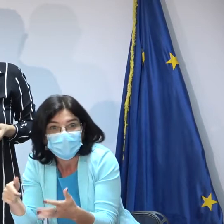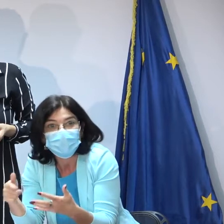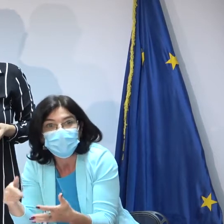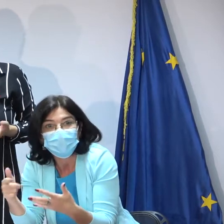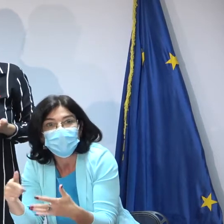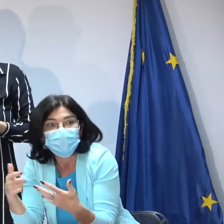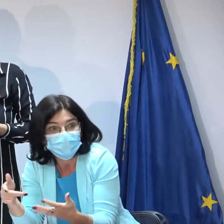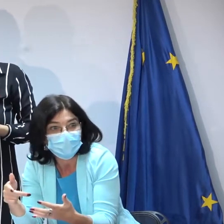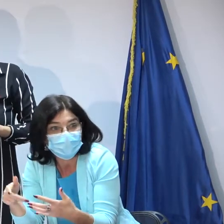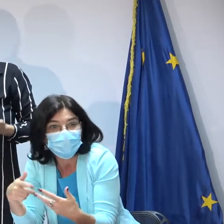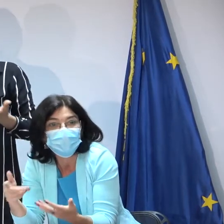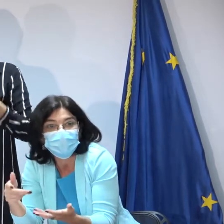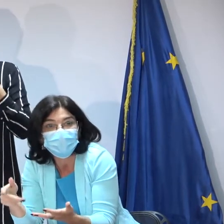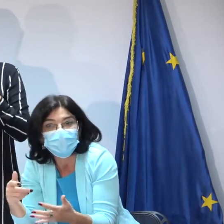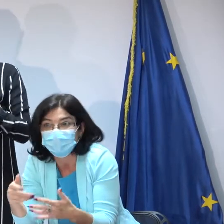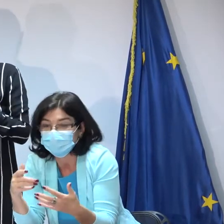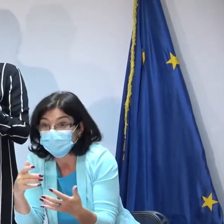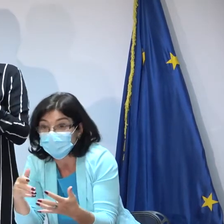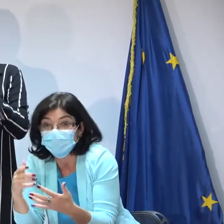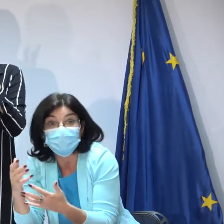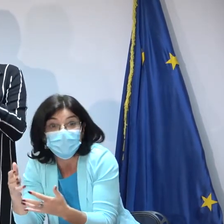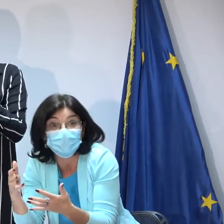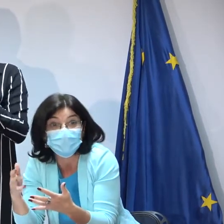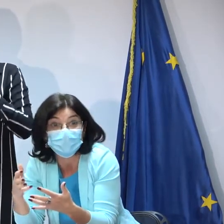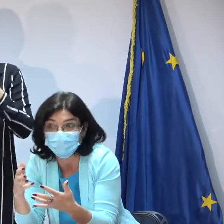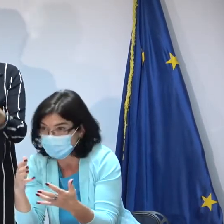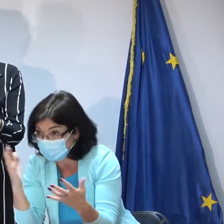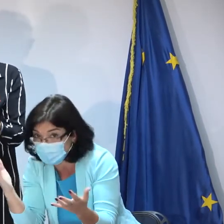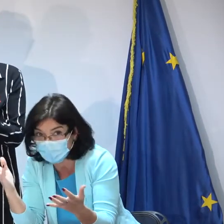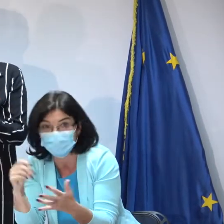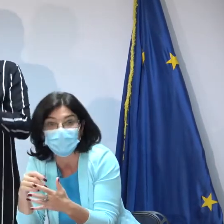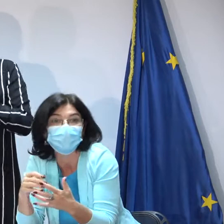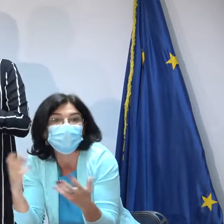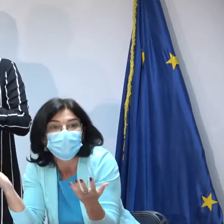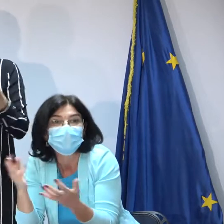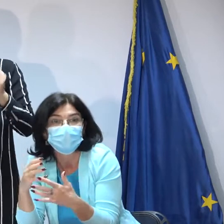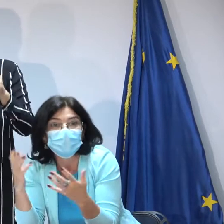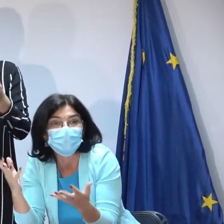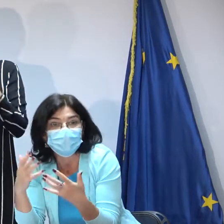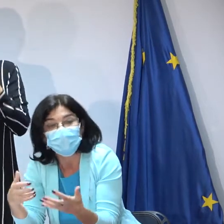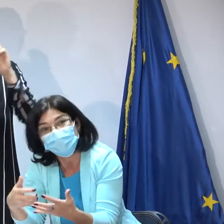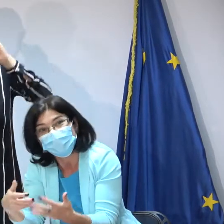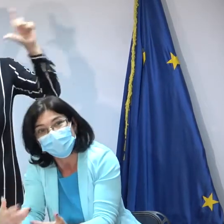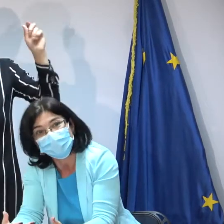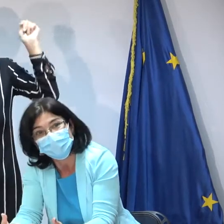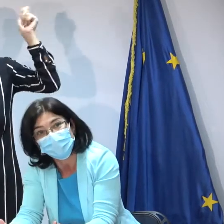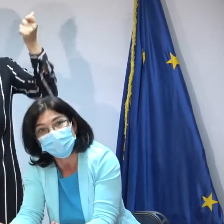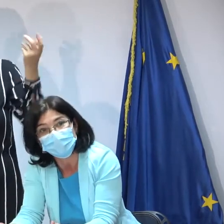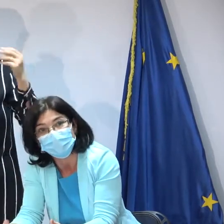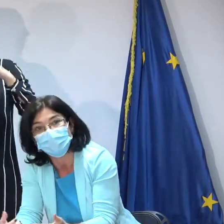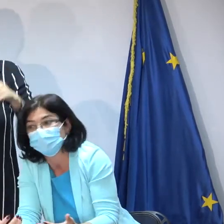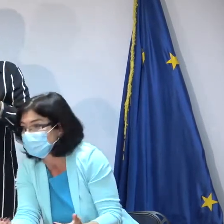prestațiile care se acordă în România să își depună dosar să încerce să facă ceva să își pună geamuri la casă deci lucruri de